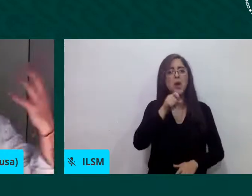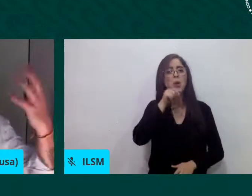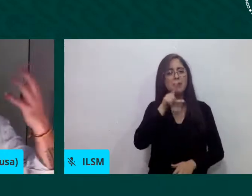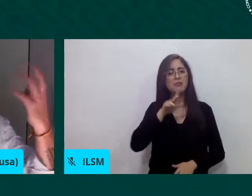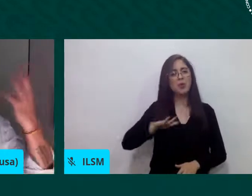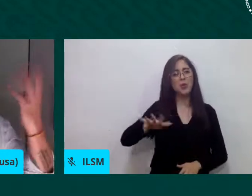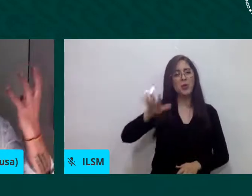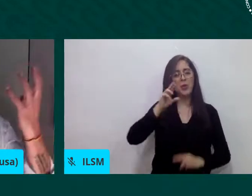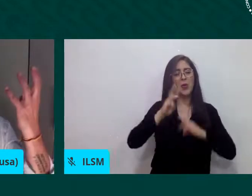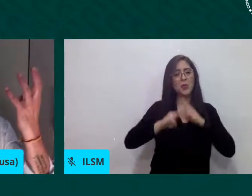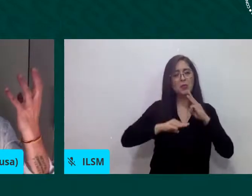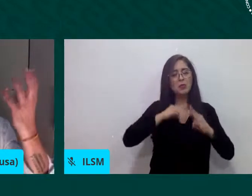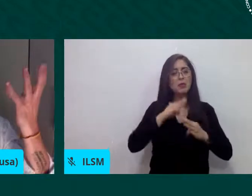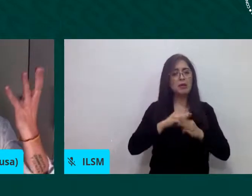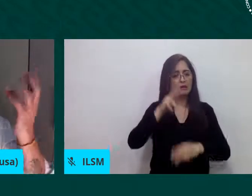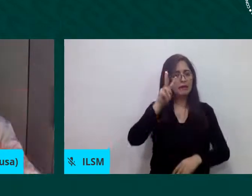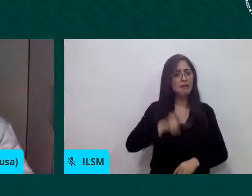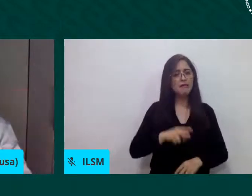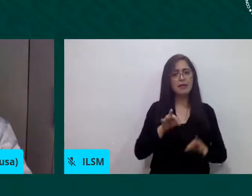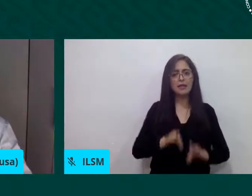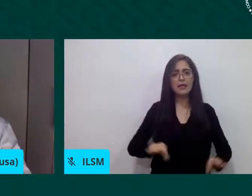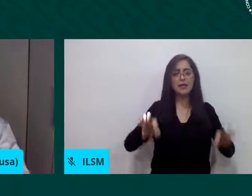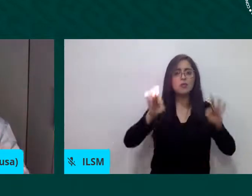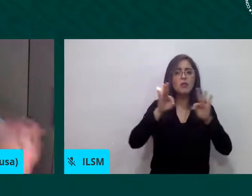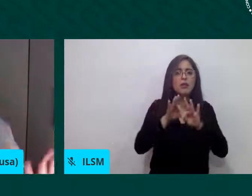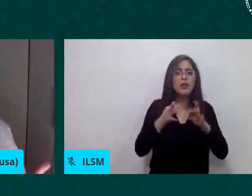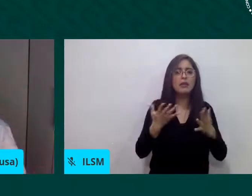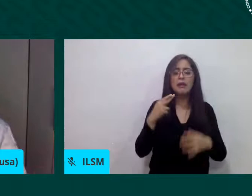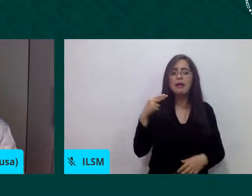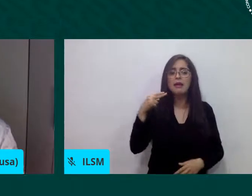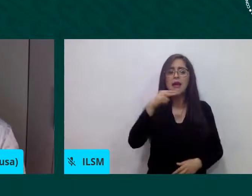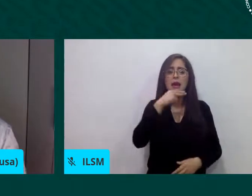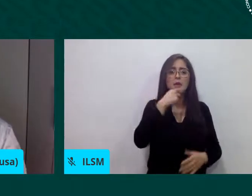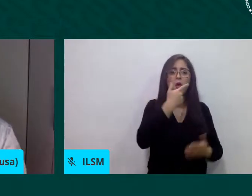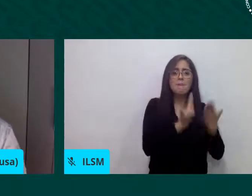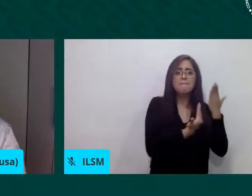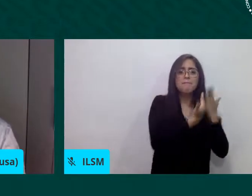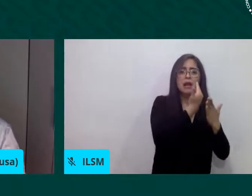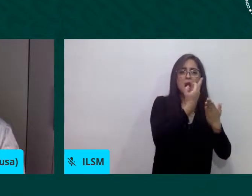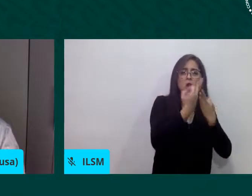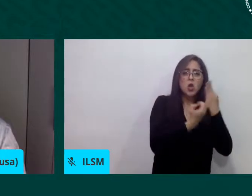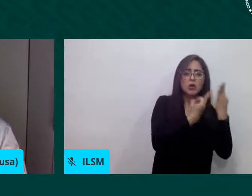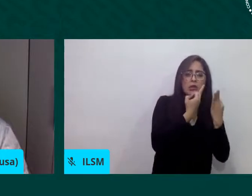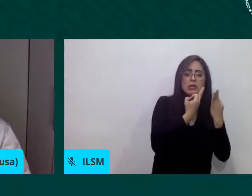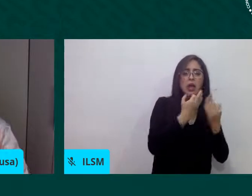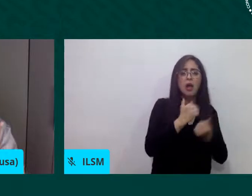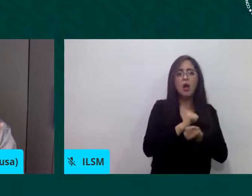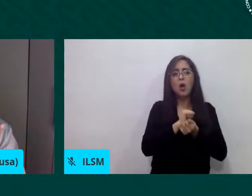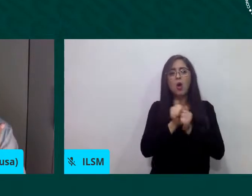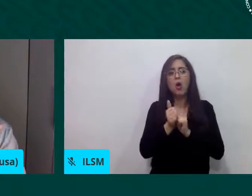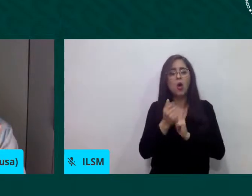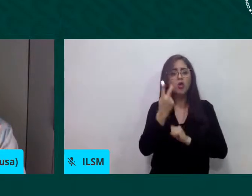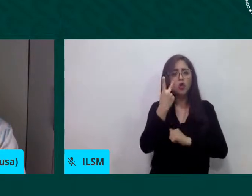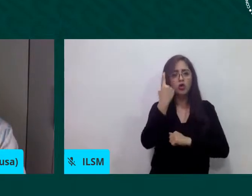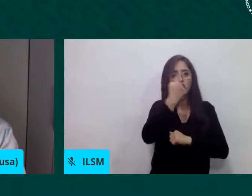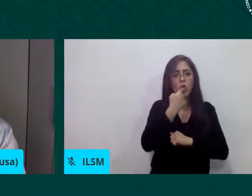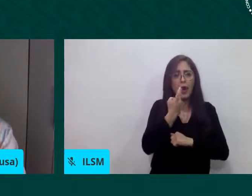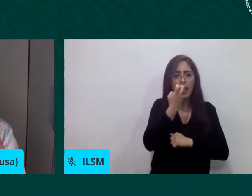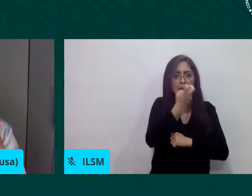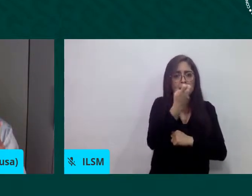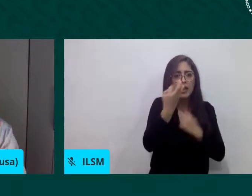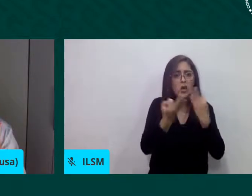Una noticia a la mañana está nueva y desde dos horas ya no está más. Entonces, es importante saber